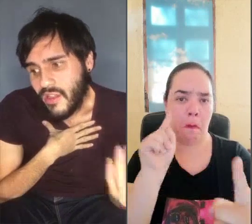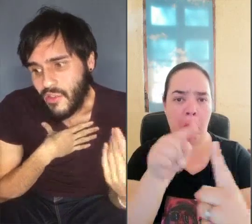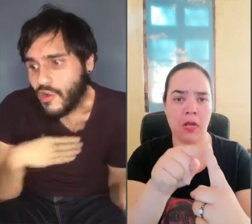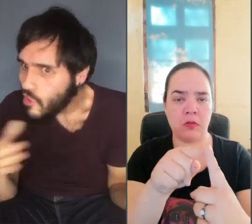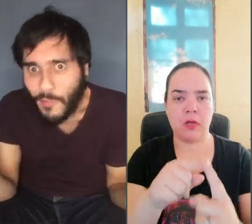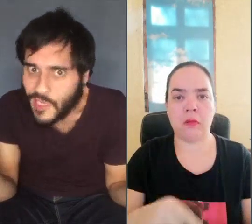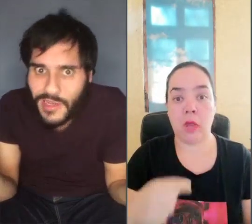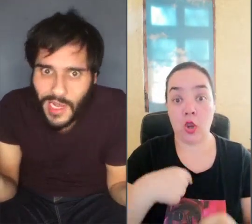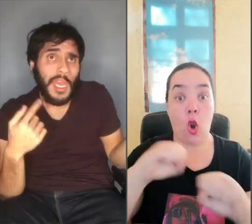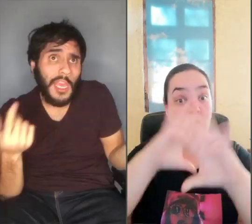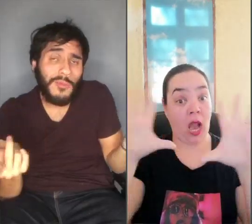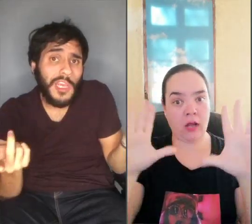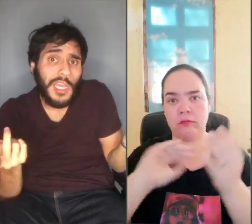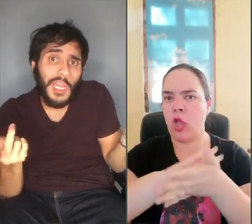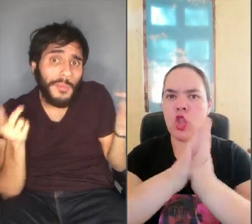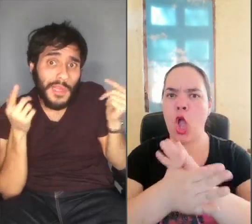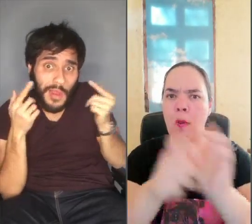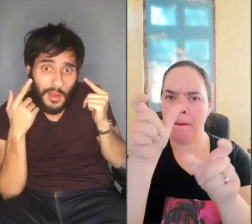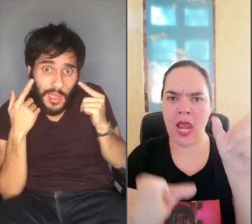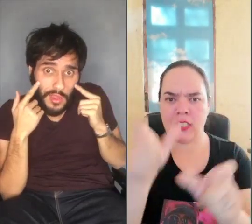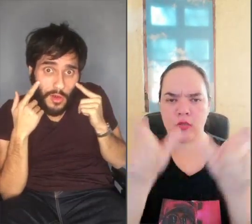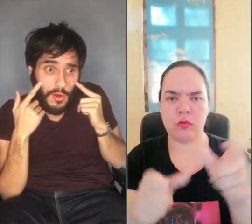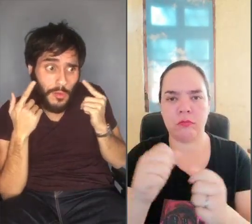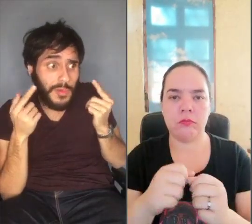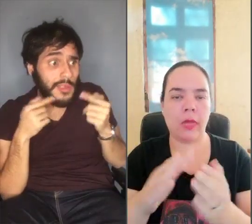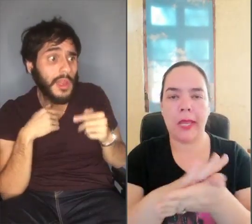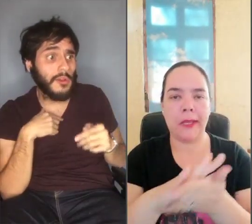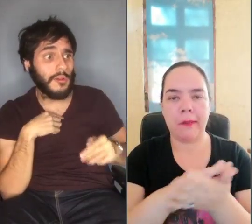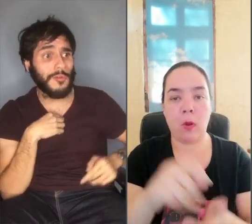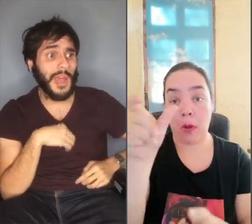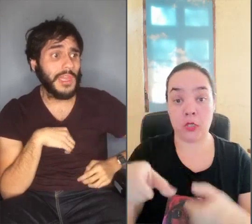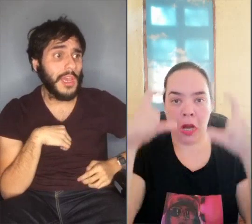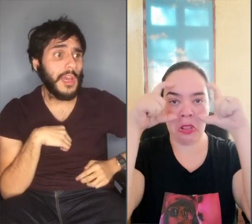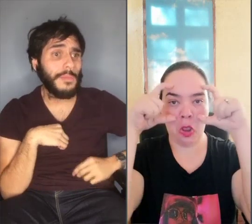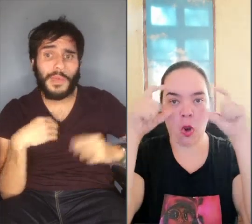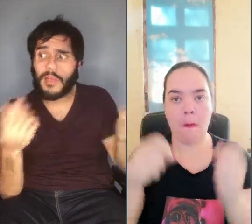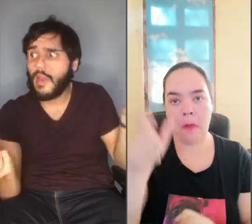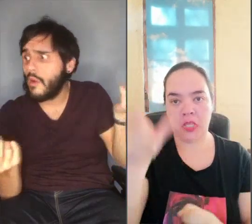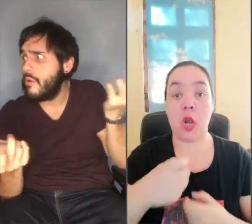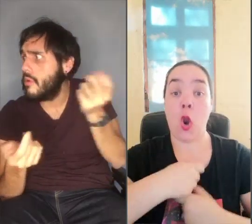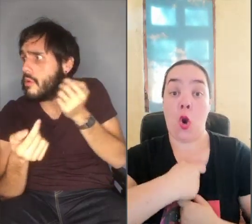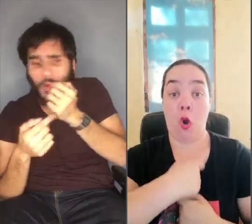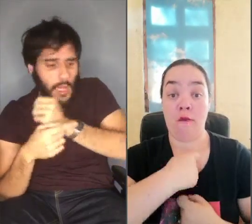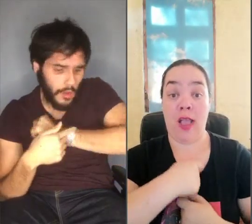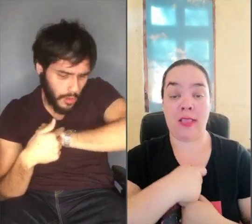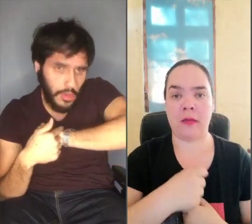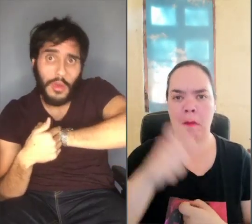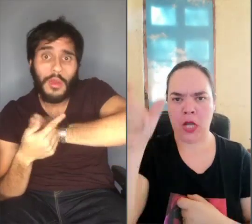que todos somos personas Es como que dijera Persona con anteojos Persona con corbata Persona con